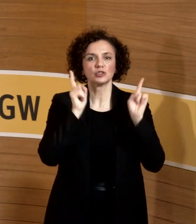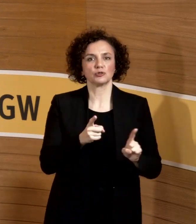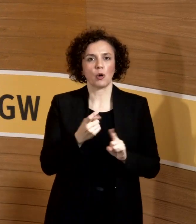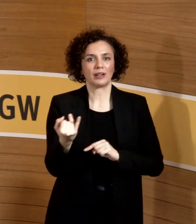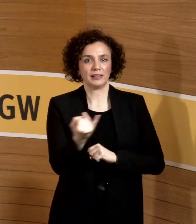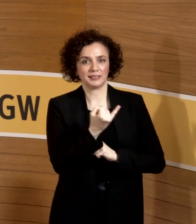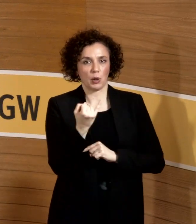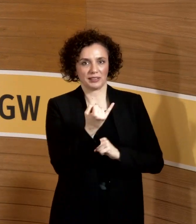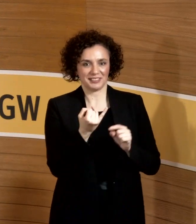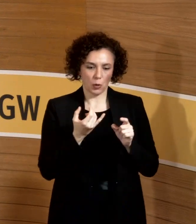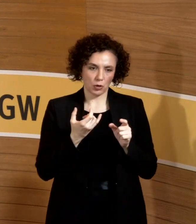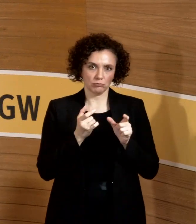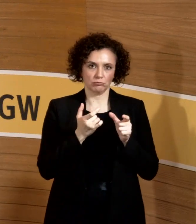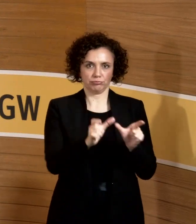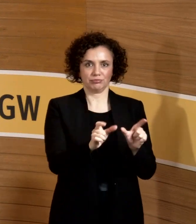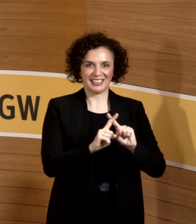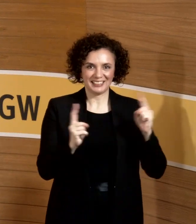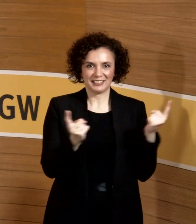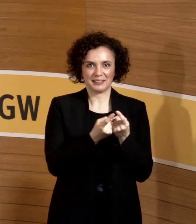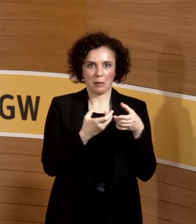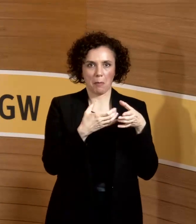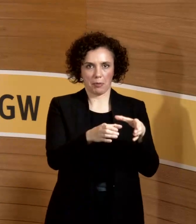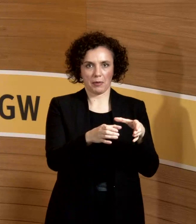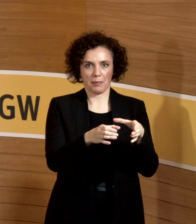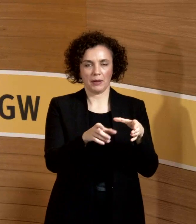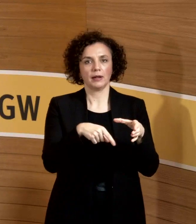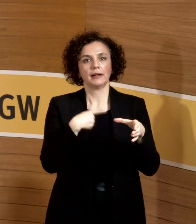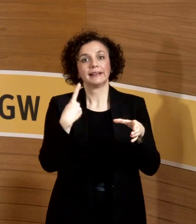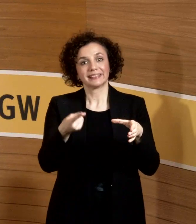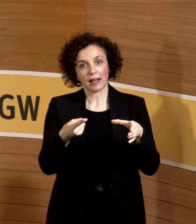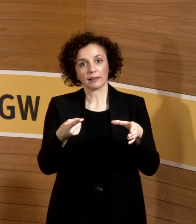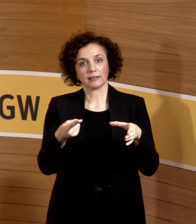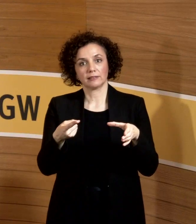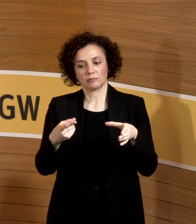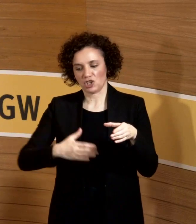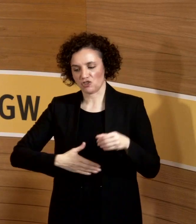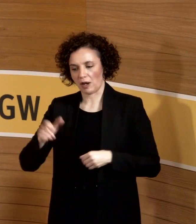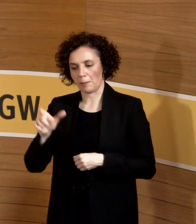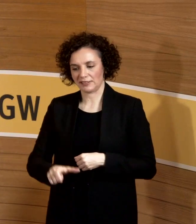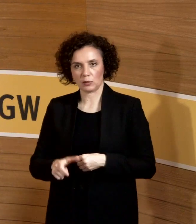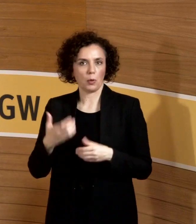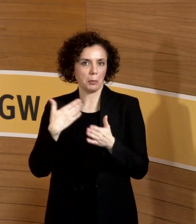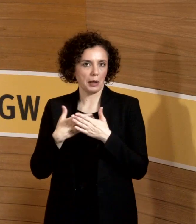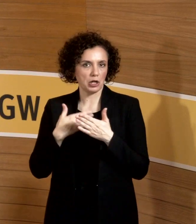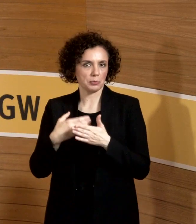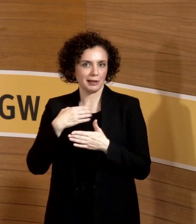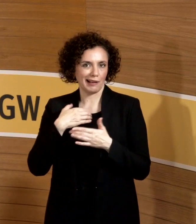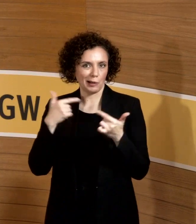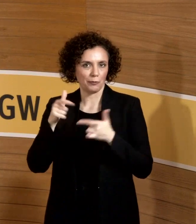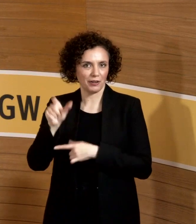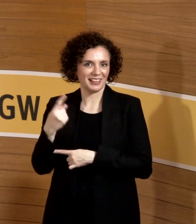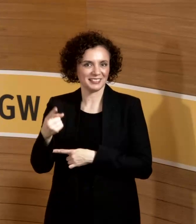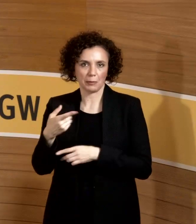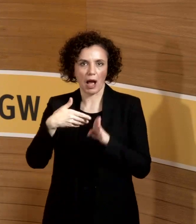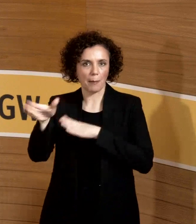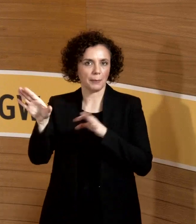wird, dann muss ich eine Schwangere nicht von dieser Station entfernen, sondern kann sagen, was vorher schon bekannt sein sollte, eine